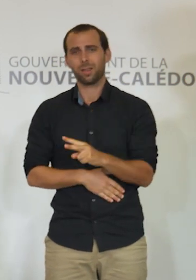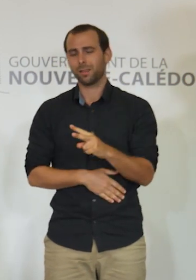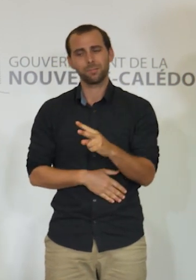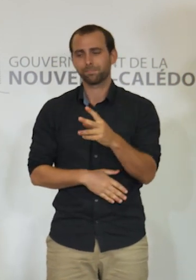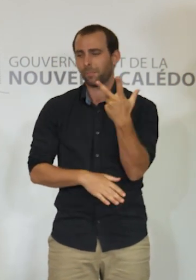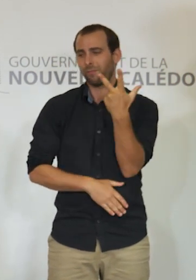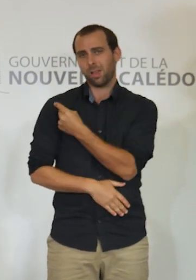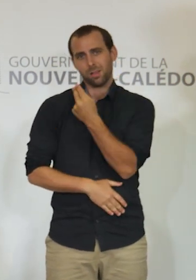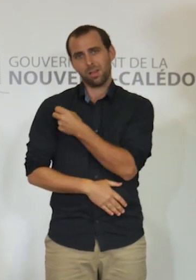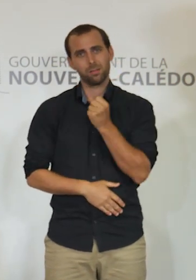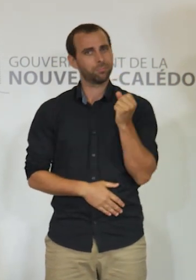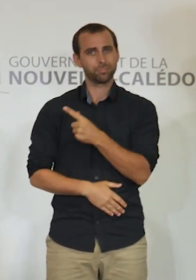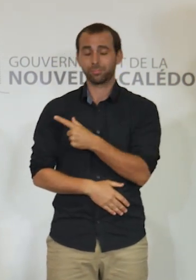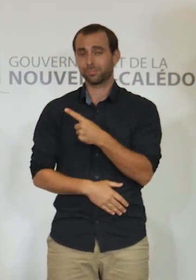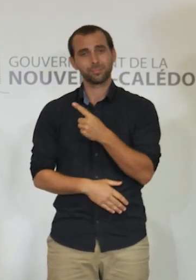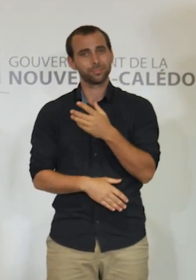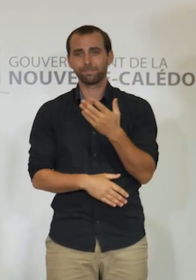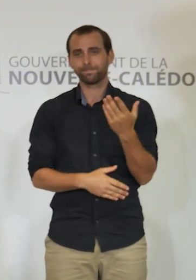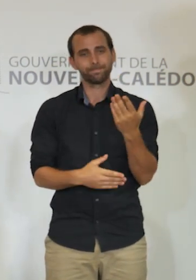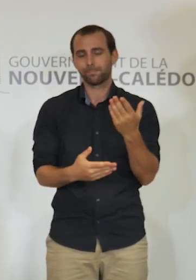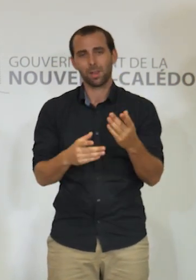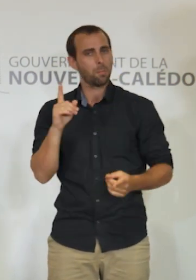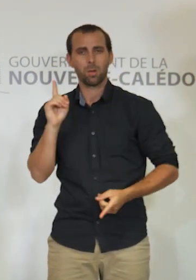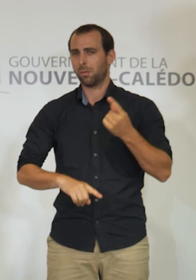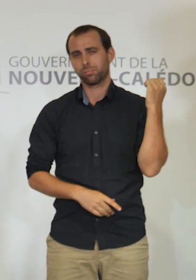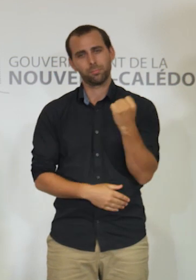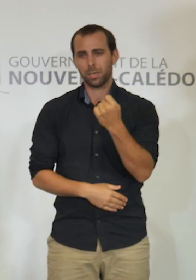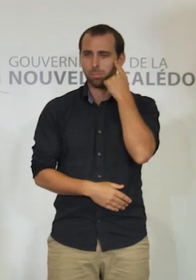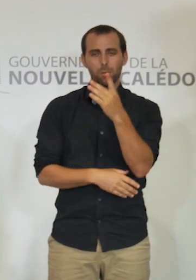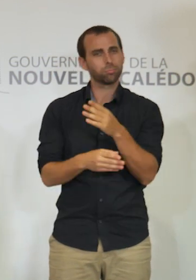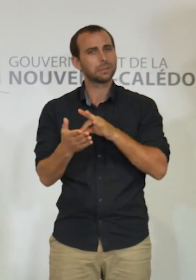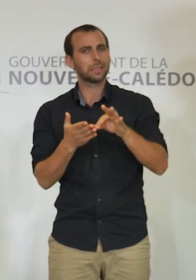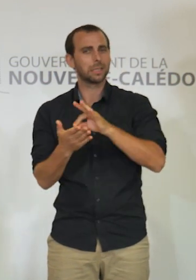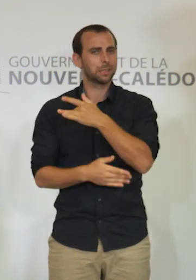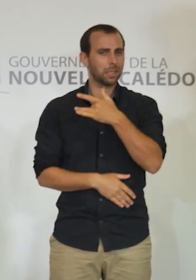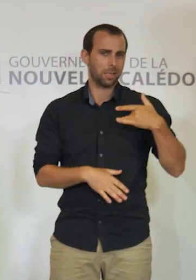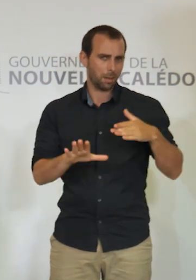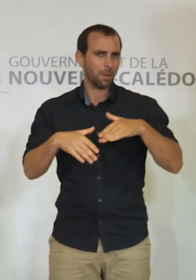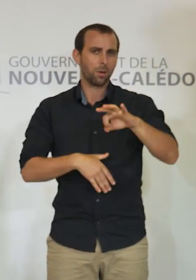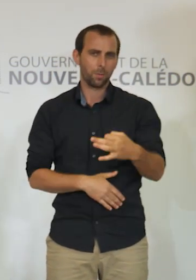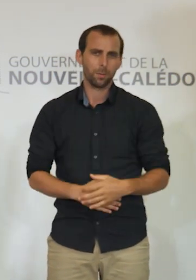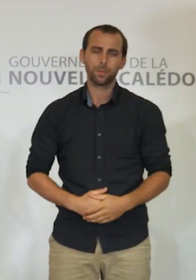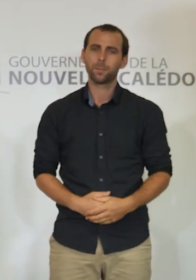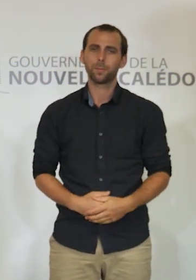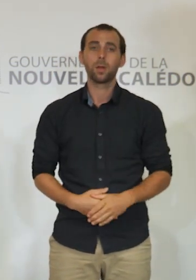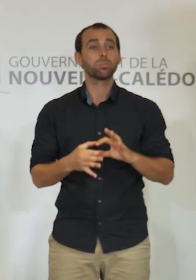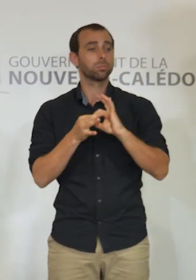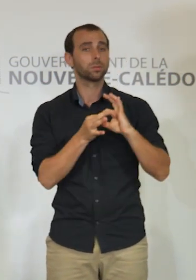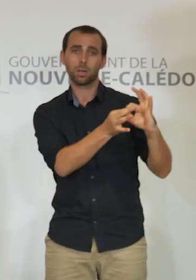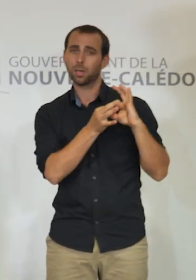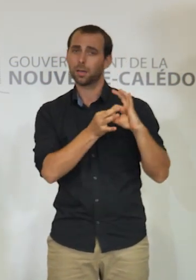décisif de la stratégie sanitaire mise en place. La solidarité nationale continue de s'exercer,